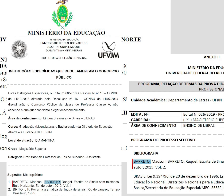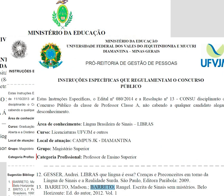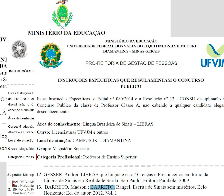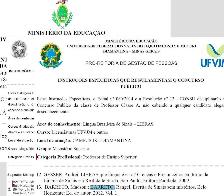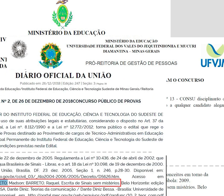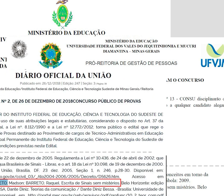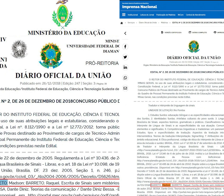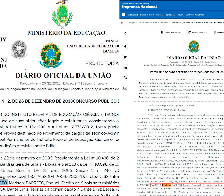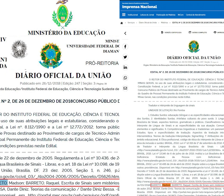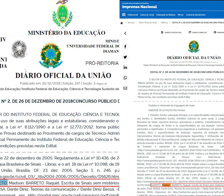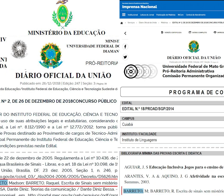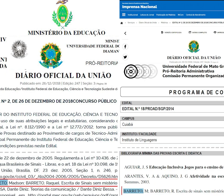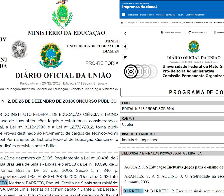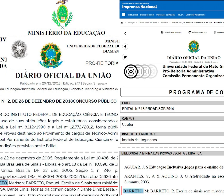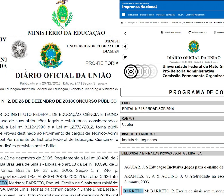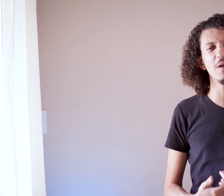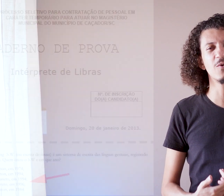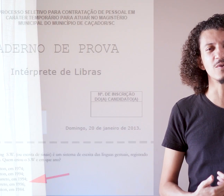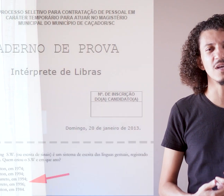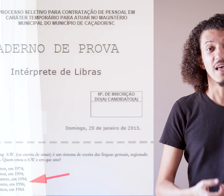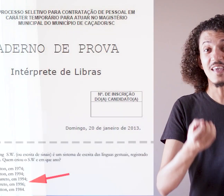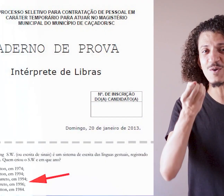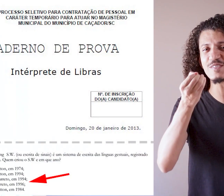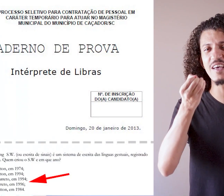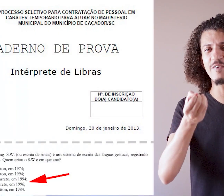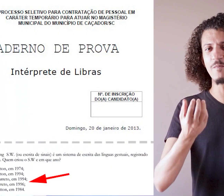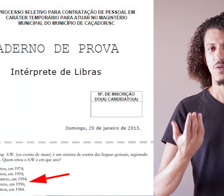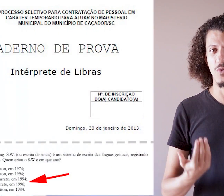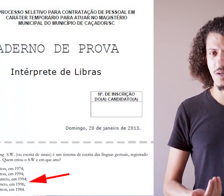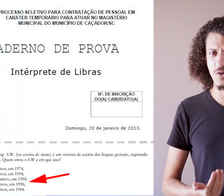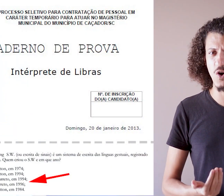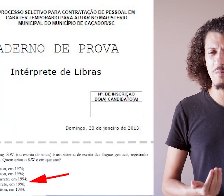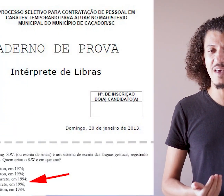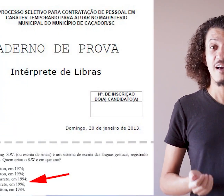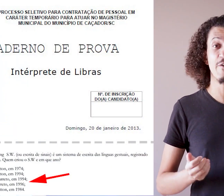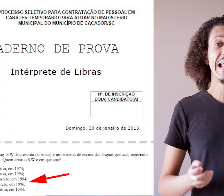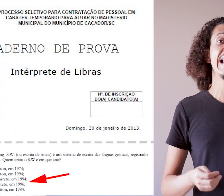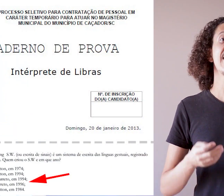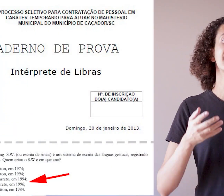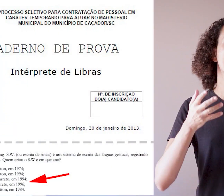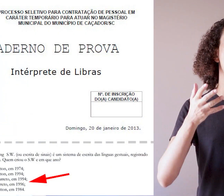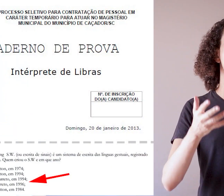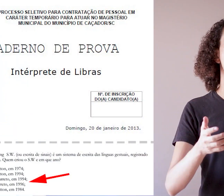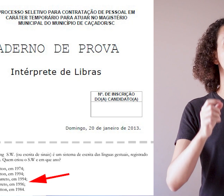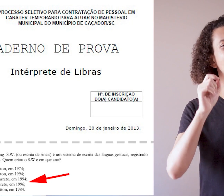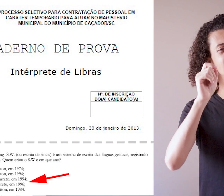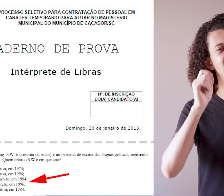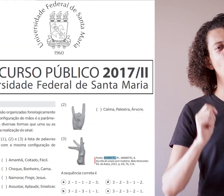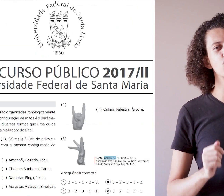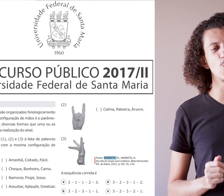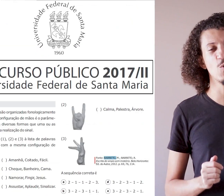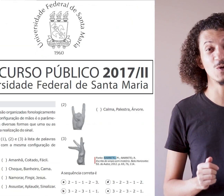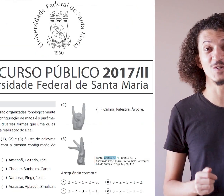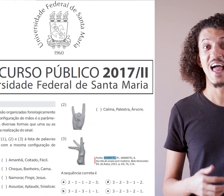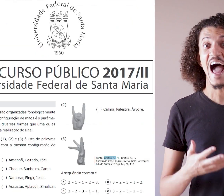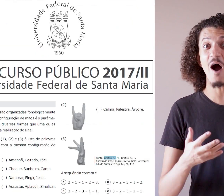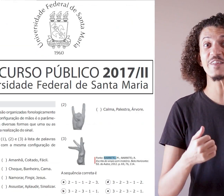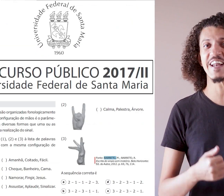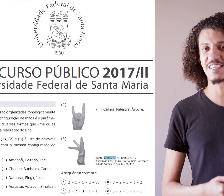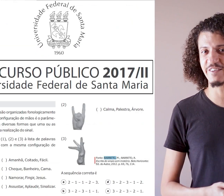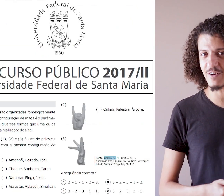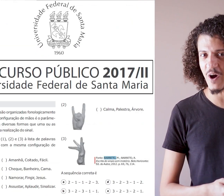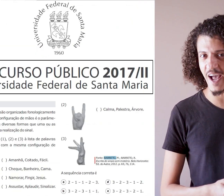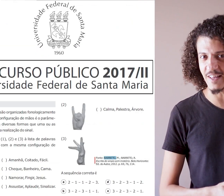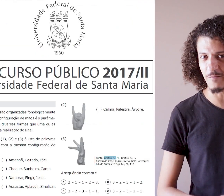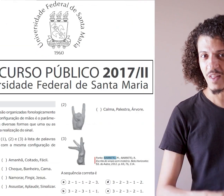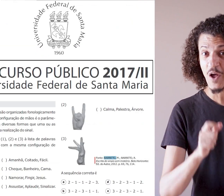-graduações e até mesmo em concursos públicos. Inclusive, o nosso nome foi literalmente questão de concurso. A